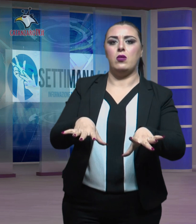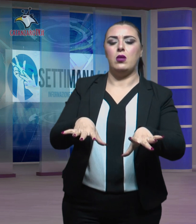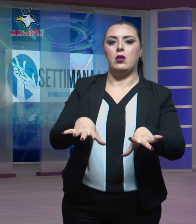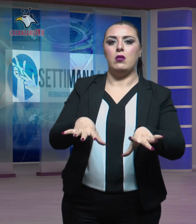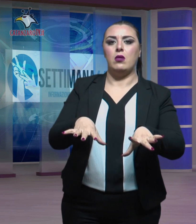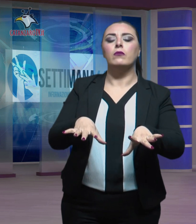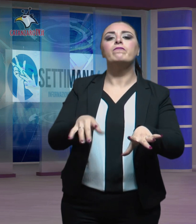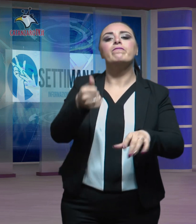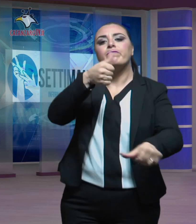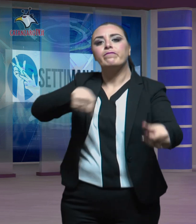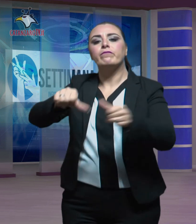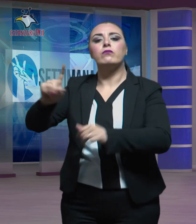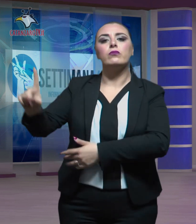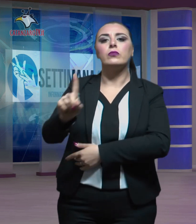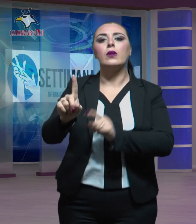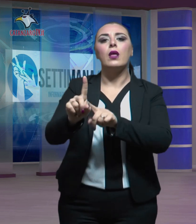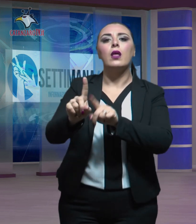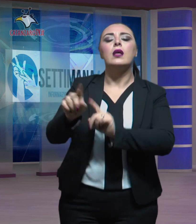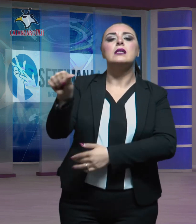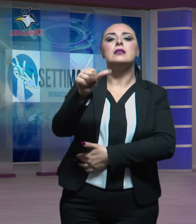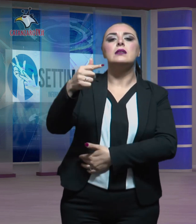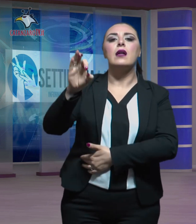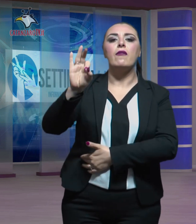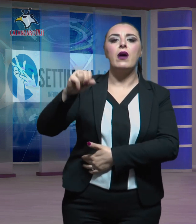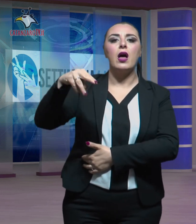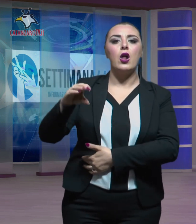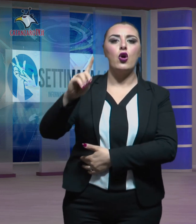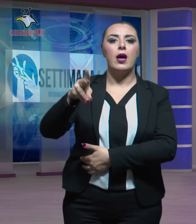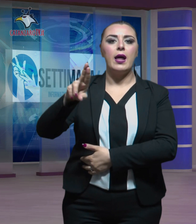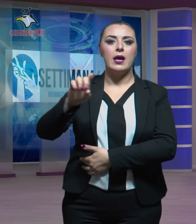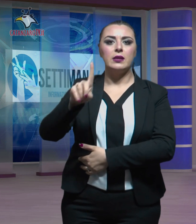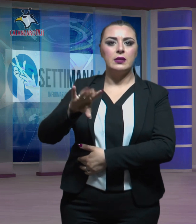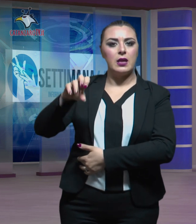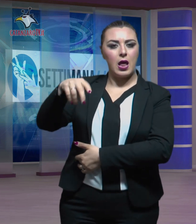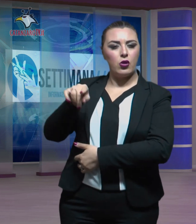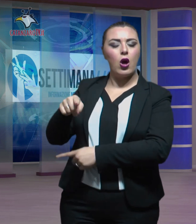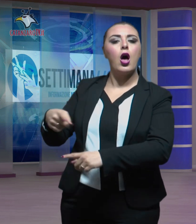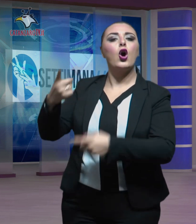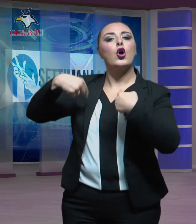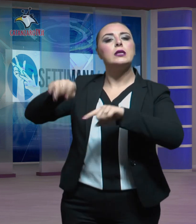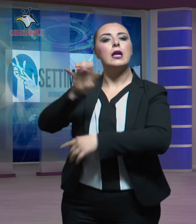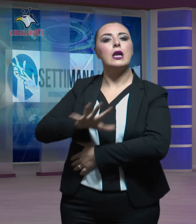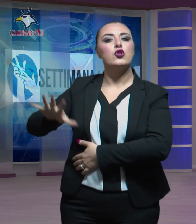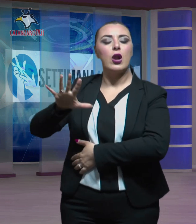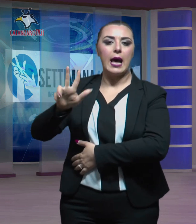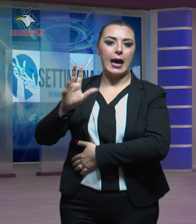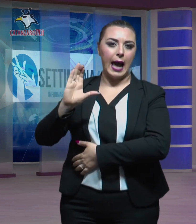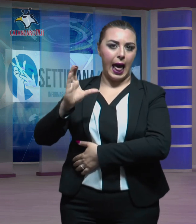Al suo posto Stefano Graziano, consigliere regionale in